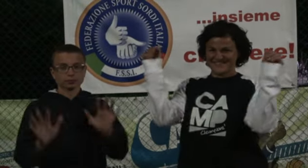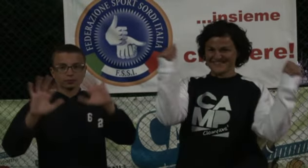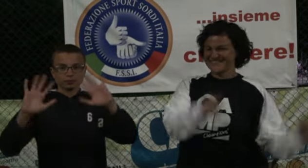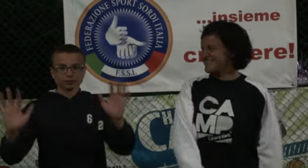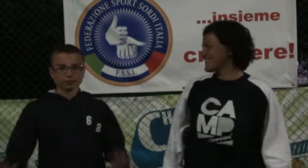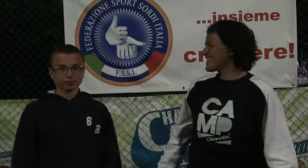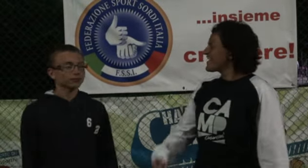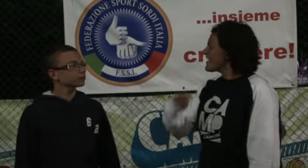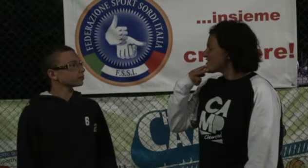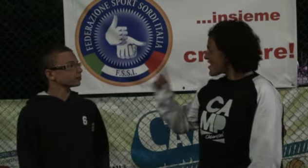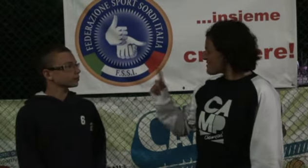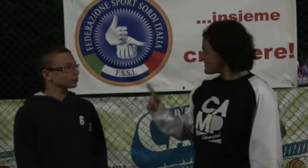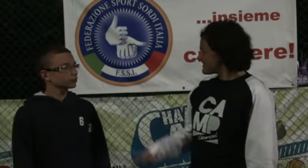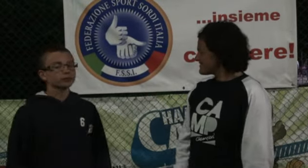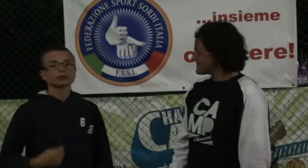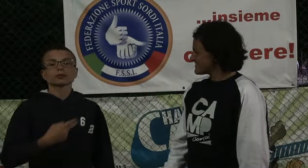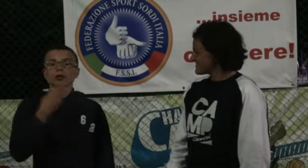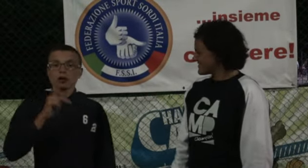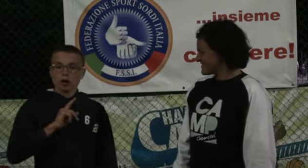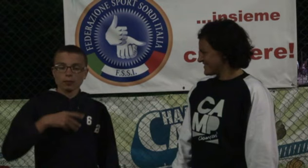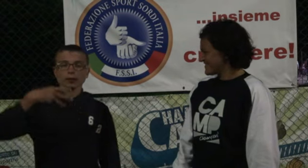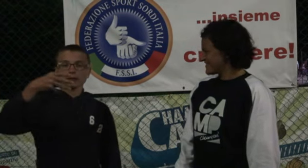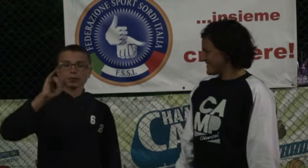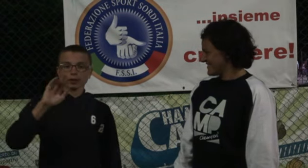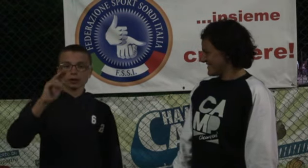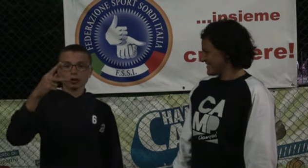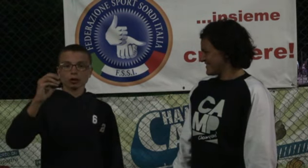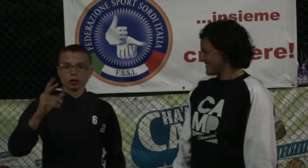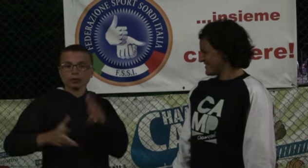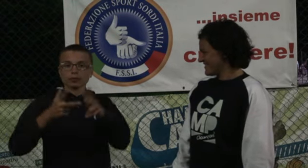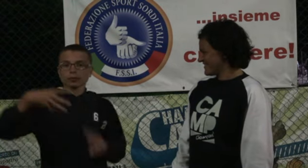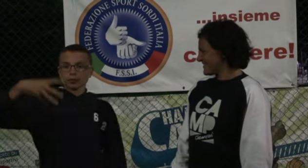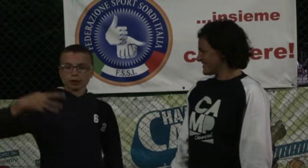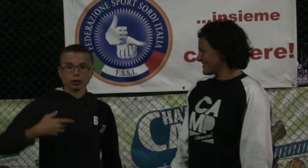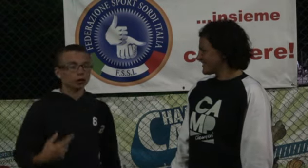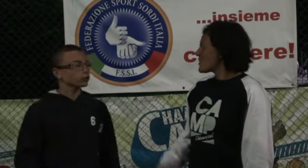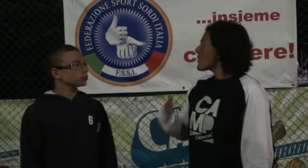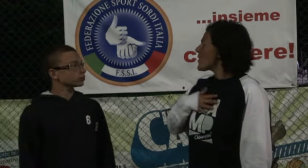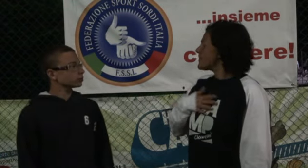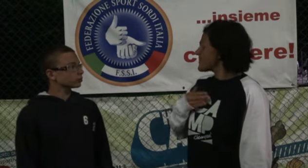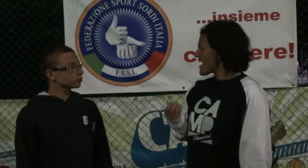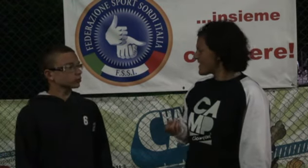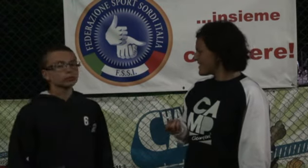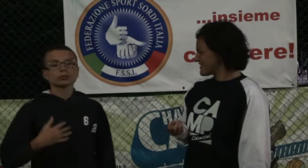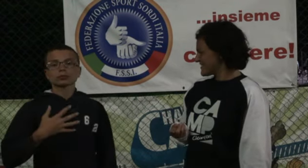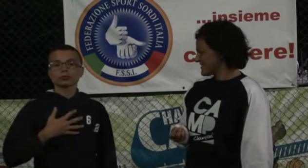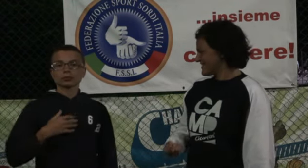Ciao a tutti, qual è il tuo nome? Il mio nome è Mirko e questo è il mio segnonome. Quanti anni hai?